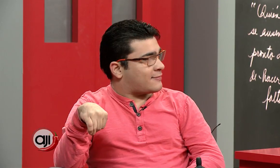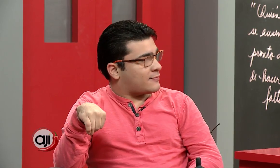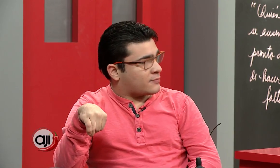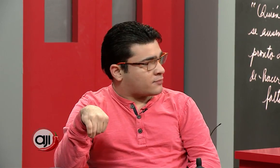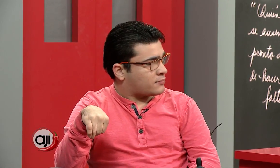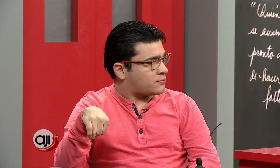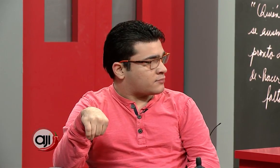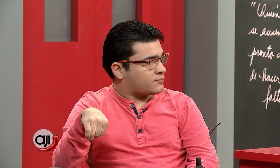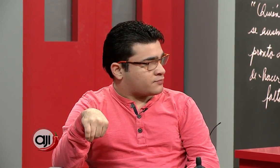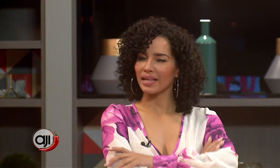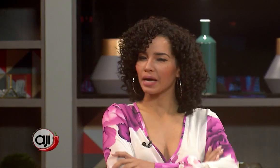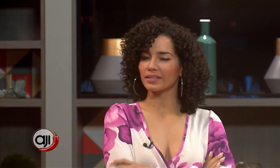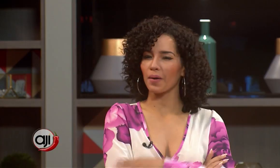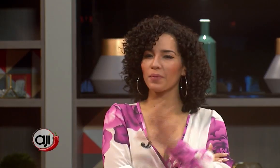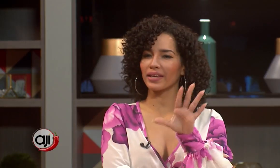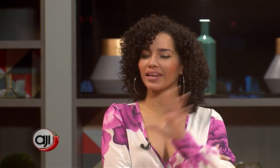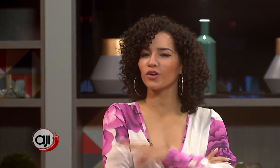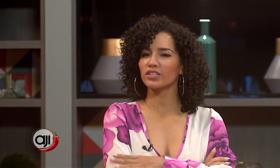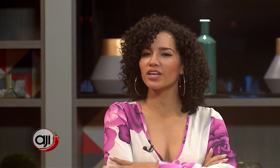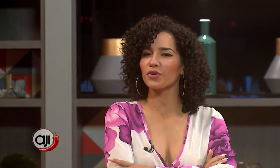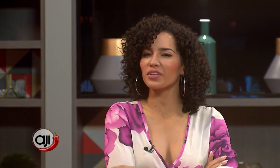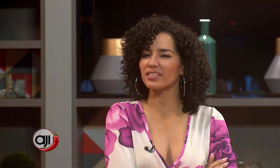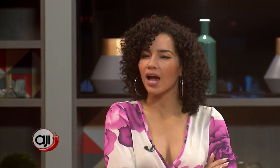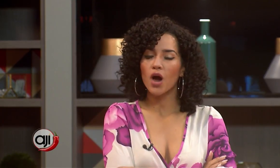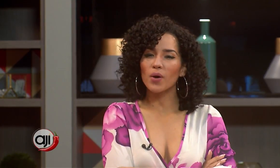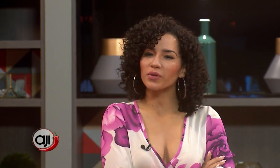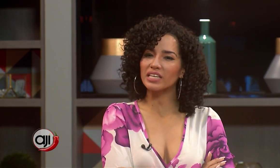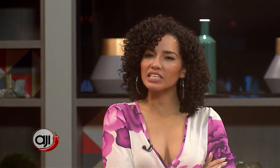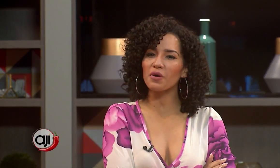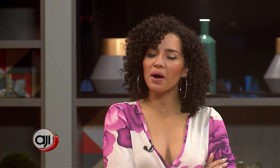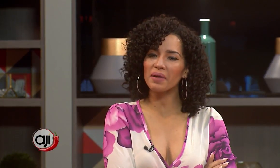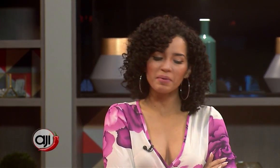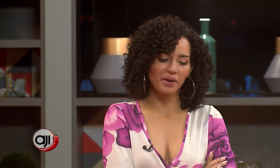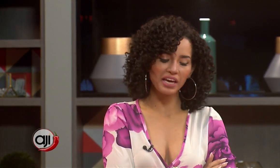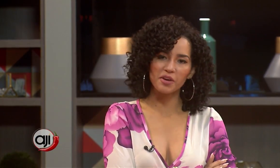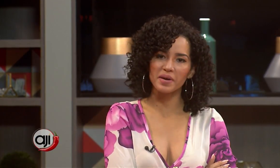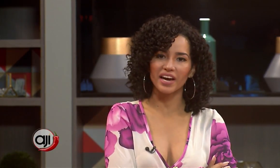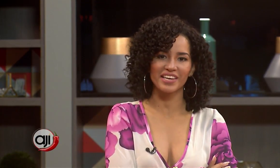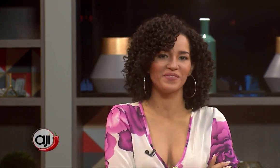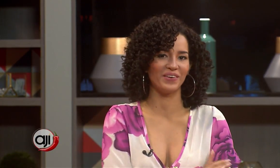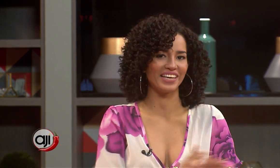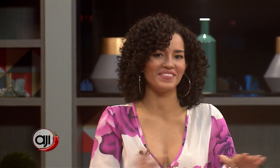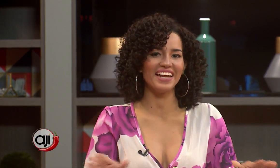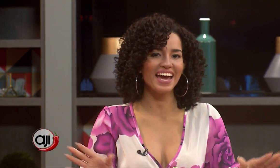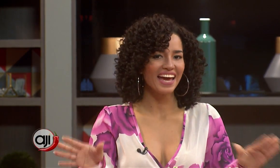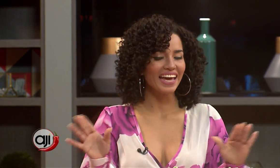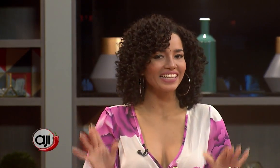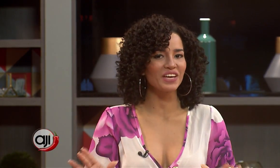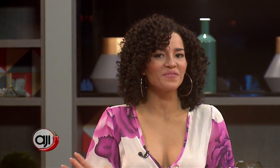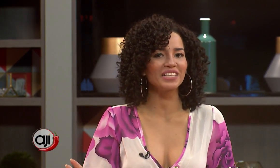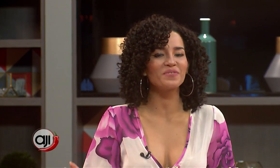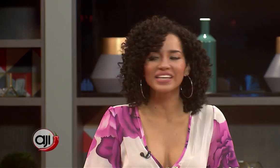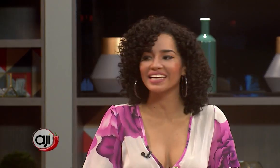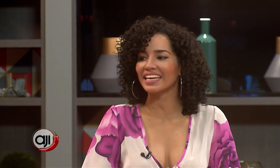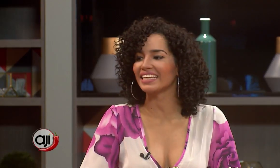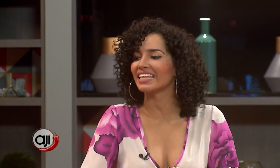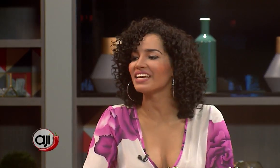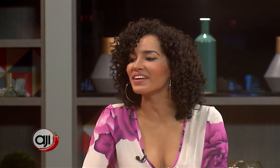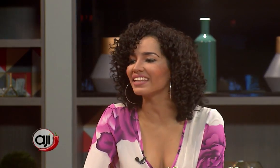poco, a tus espaldas, estabas por aquí en el noticiero y yo decía, cuando este chico habla, mejor es que yo me calle. Porque mira, este hombre es muy inteligente, de verdad.